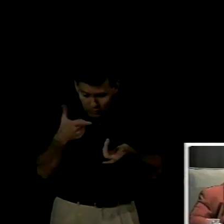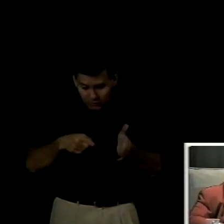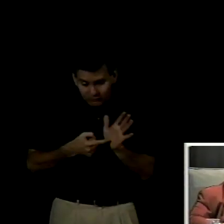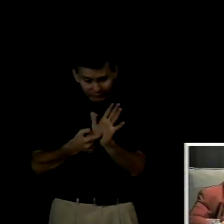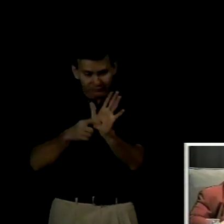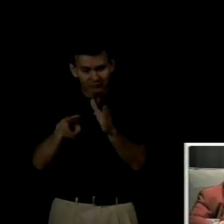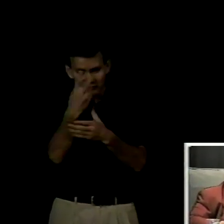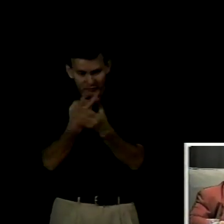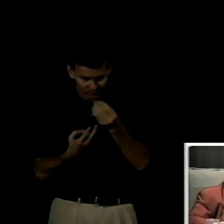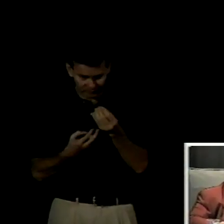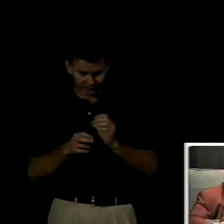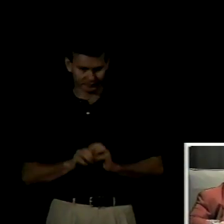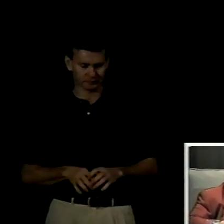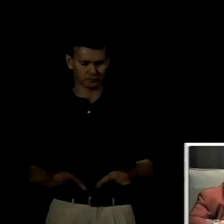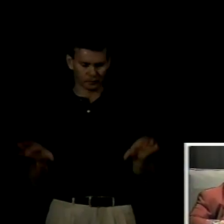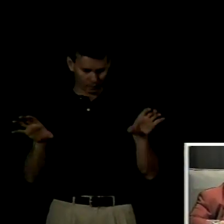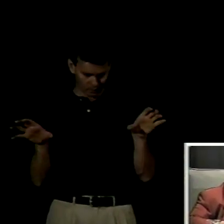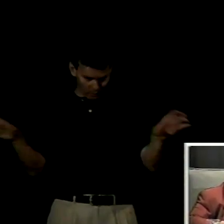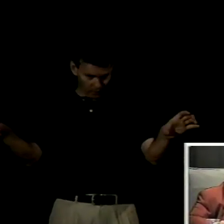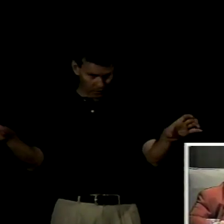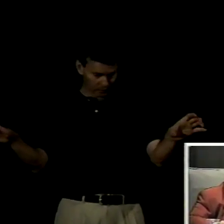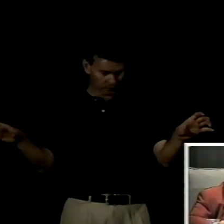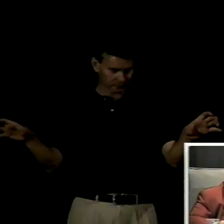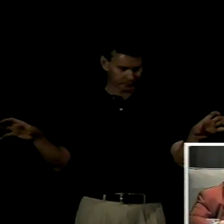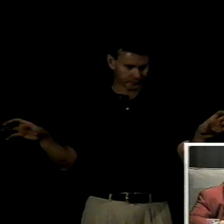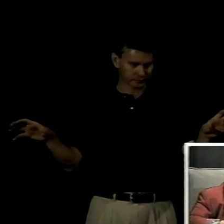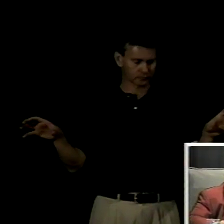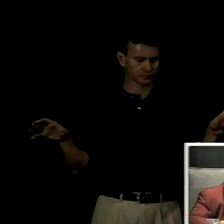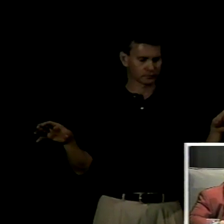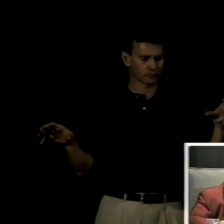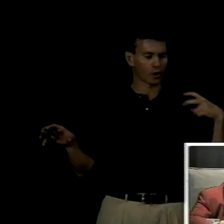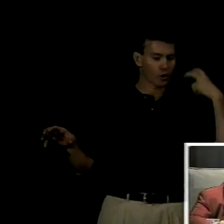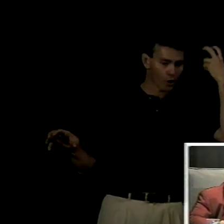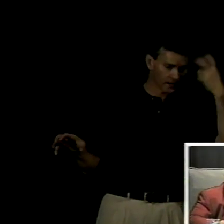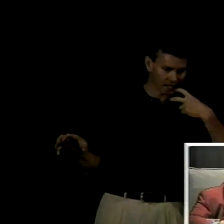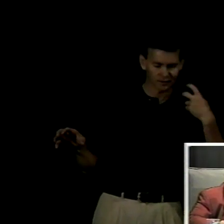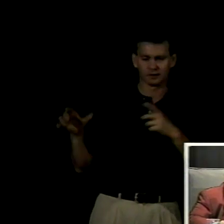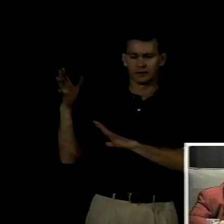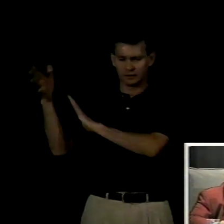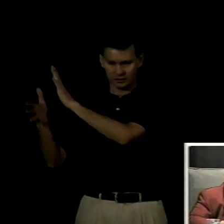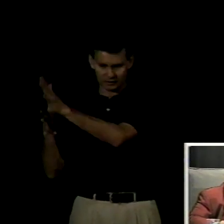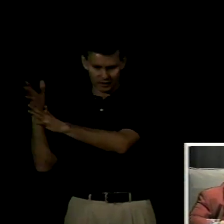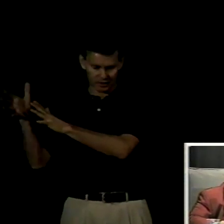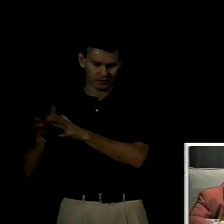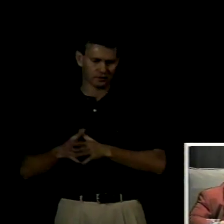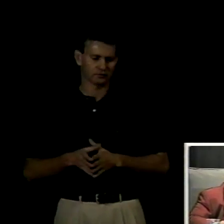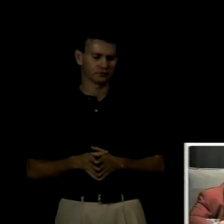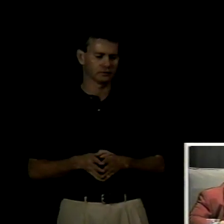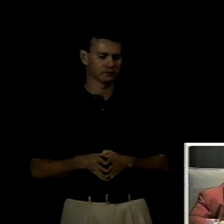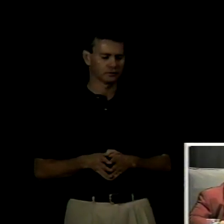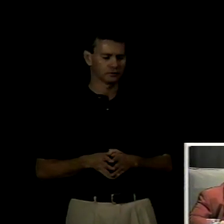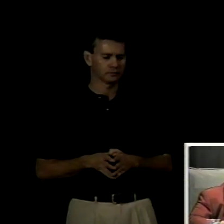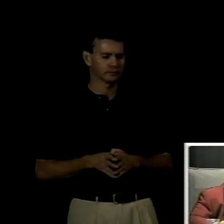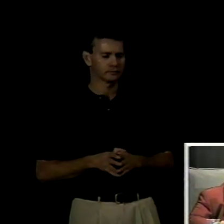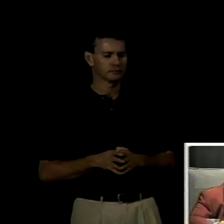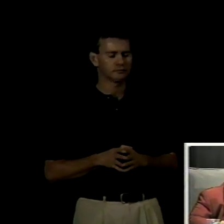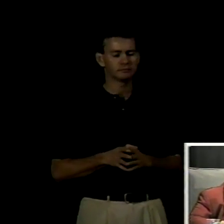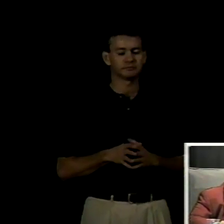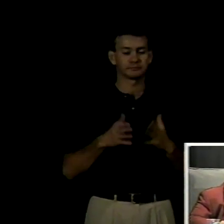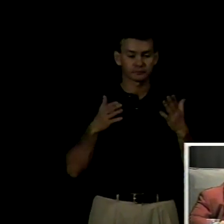si bien las condiciones iniciales con que se encaró este proyecto de educación bilingüe eran óptimas la realidad nacional mostró